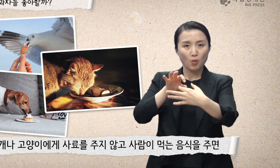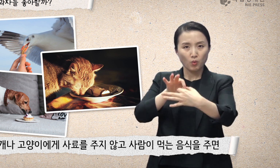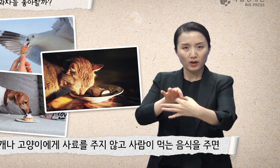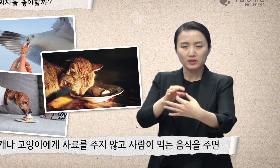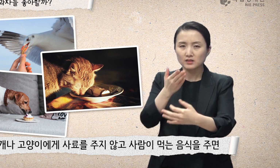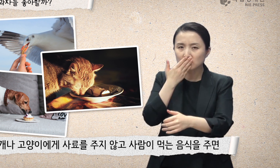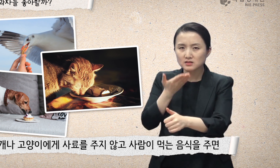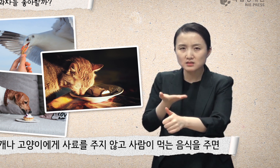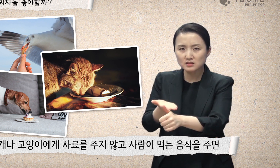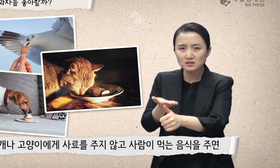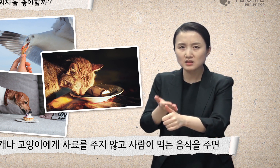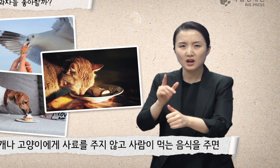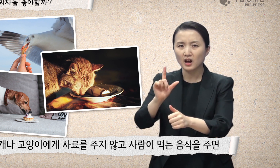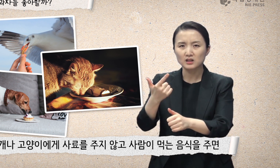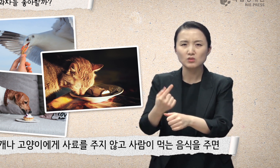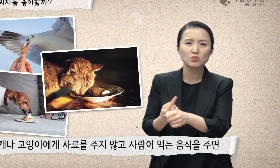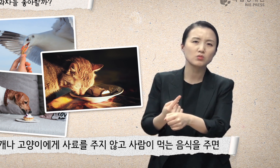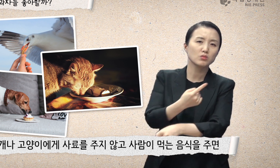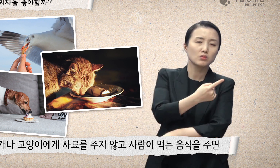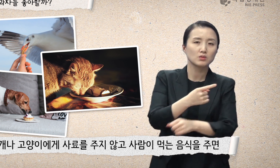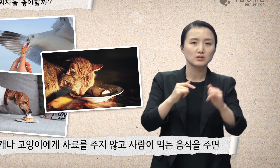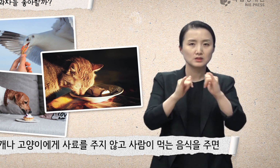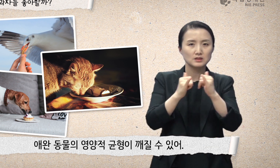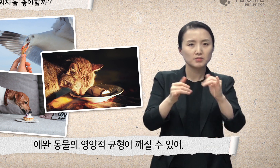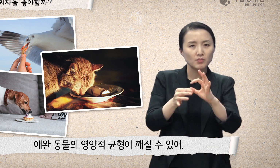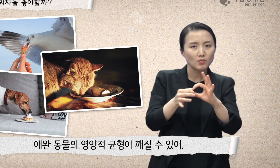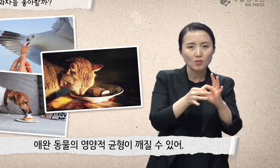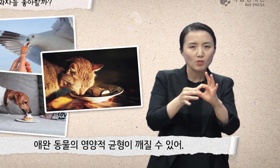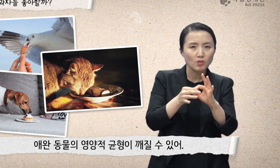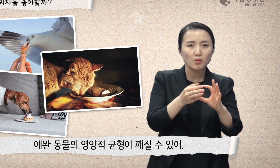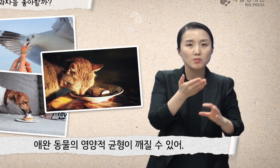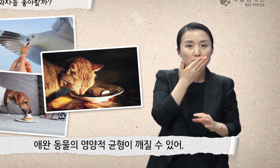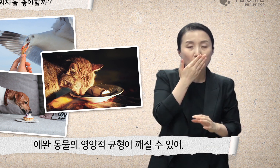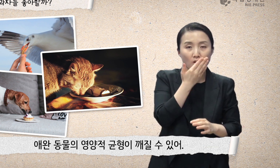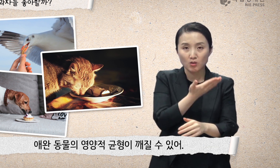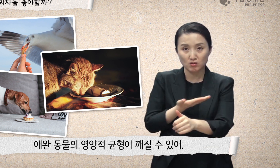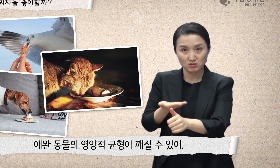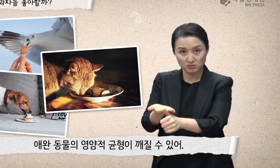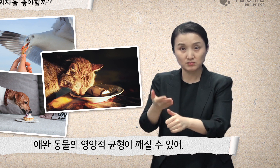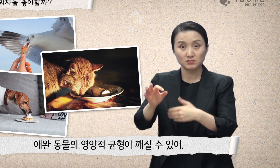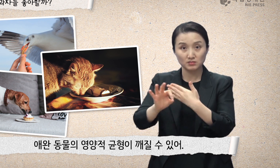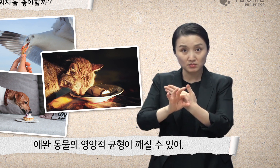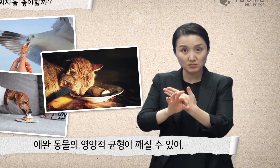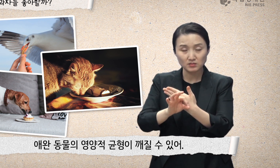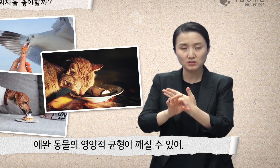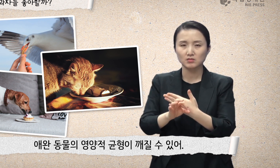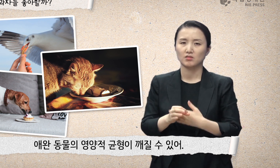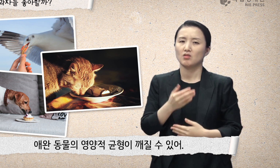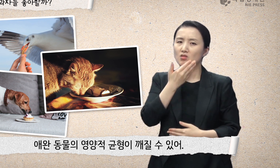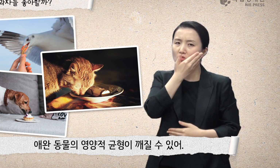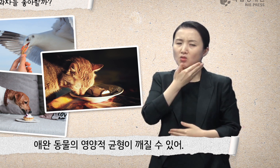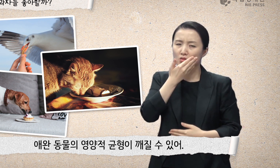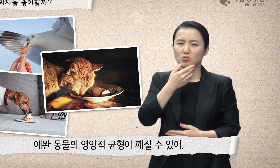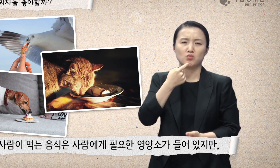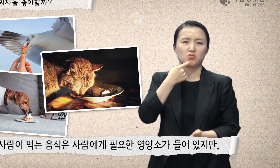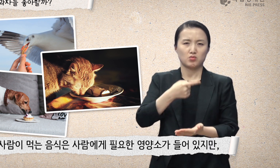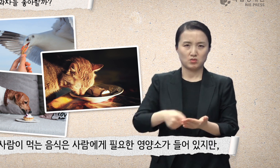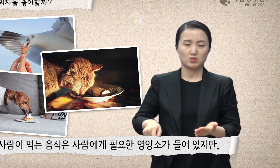사람이 먹는 음식을 주면 애완동물의 영양적 균형이 깨질 수 있어. 사람이